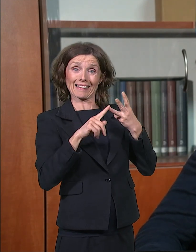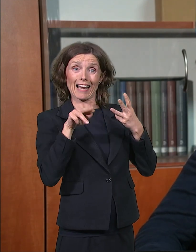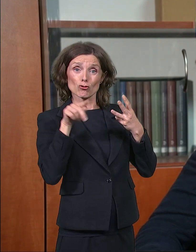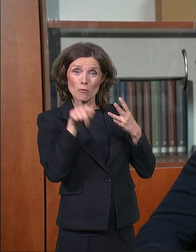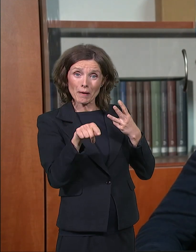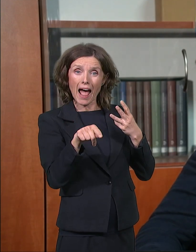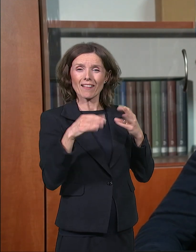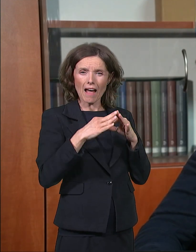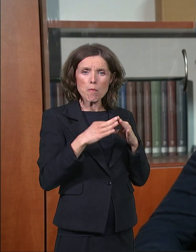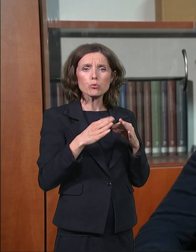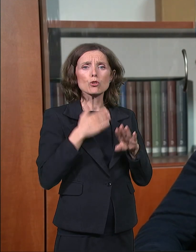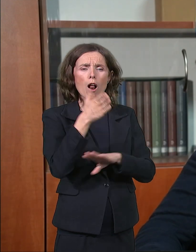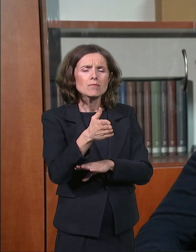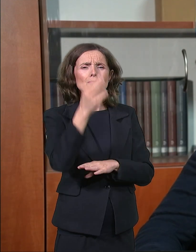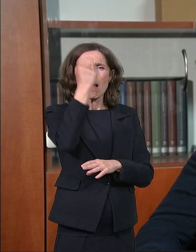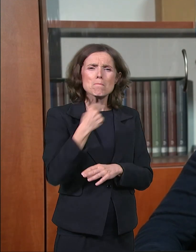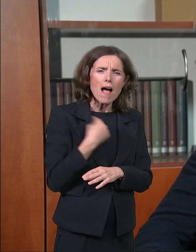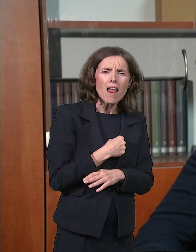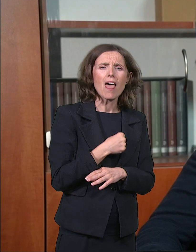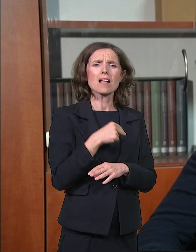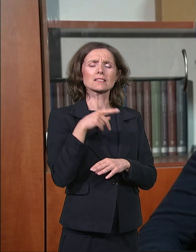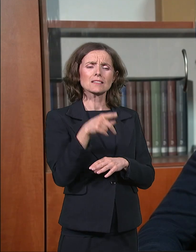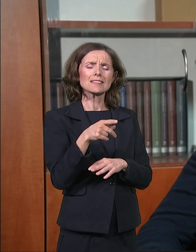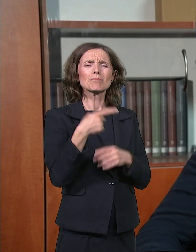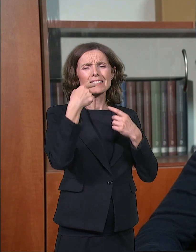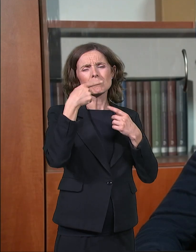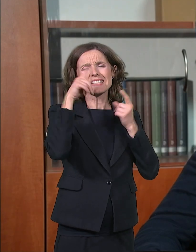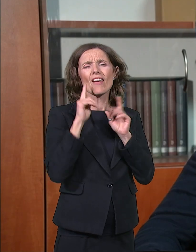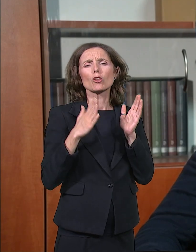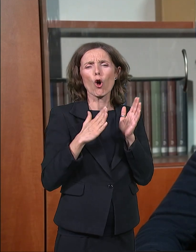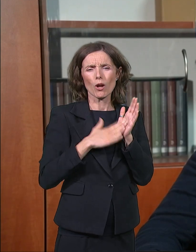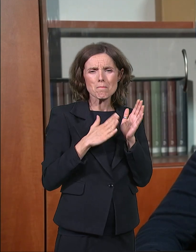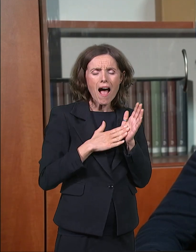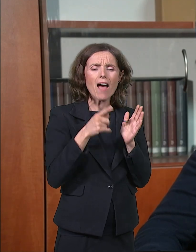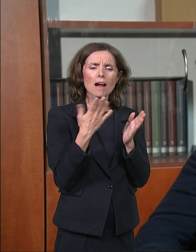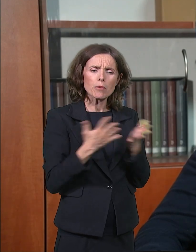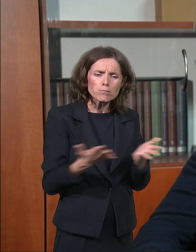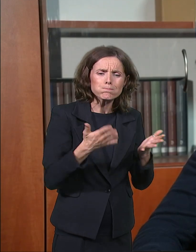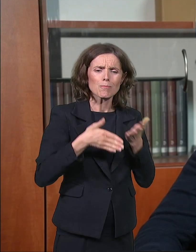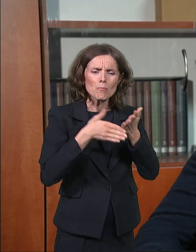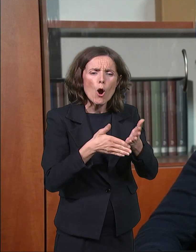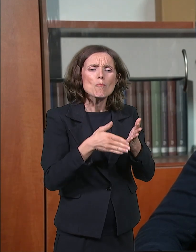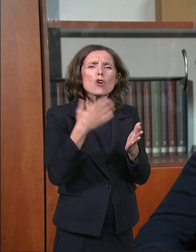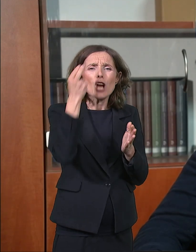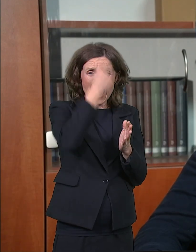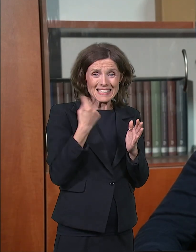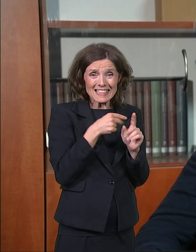pomagao i održava u životu tu djačku svešteničku školu koja je bila pri crkvi